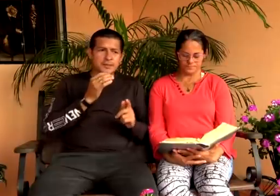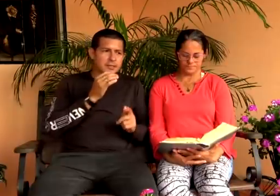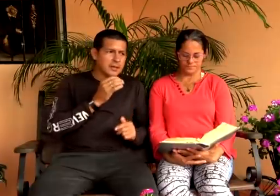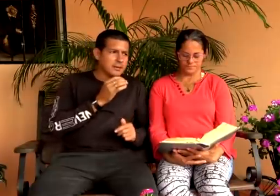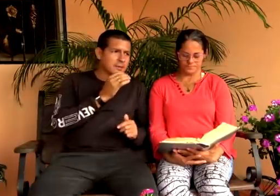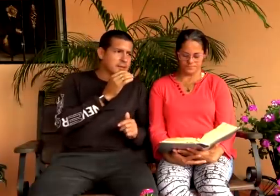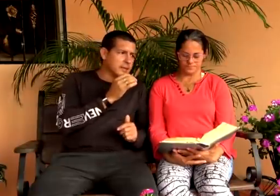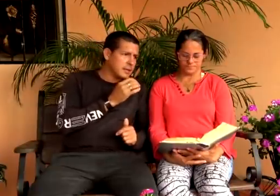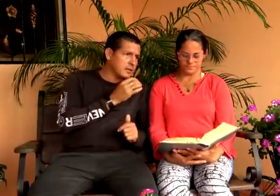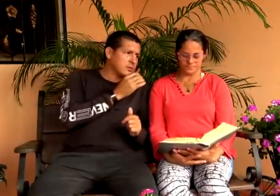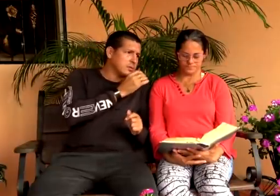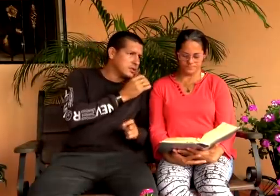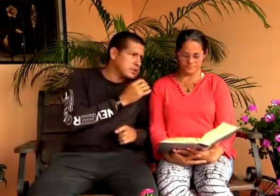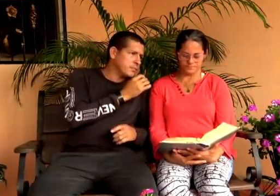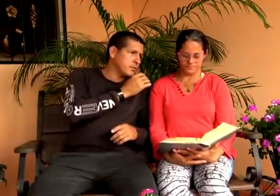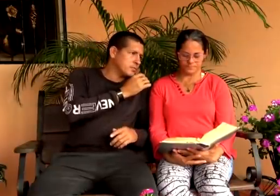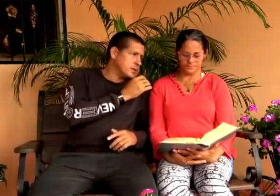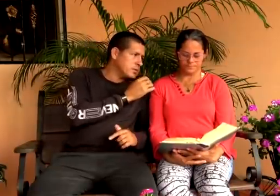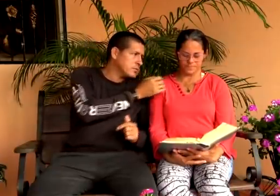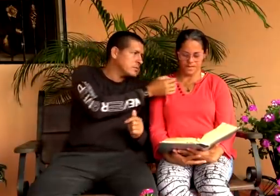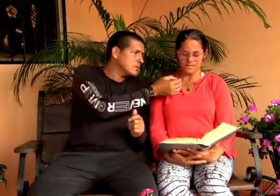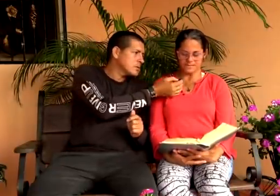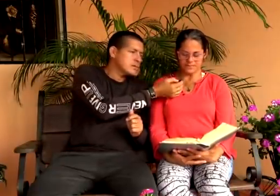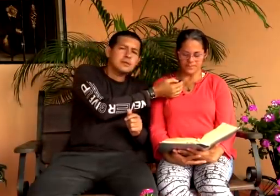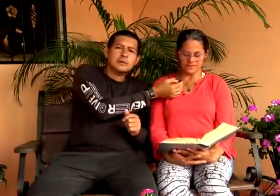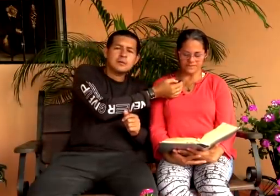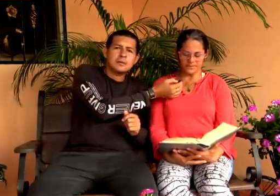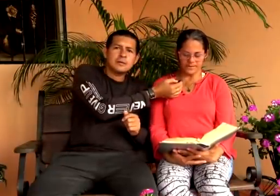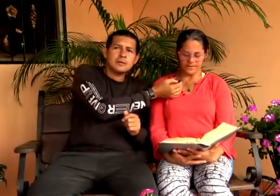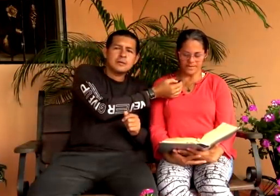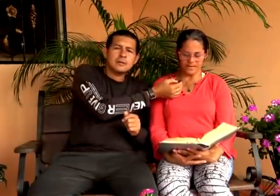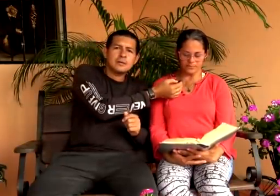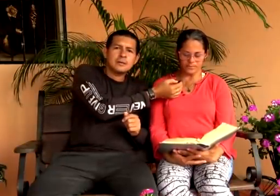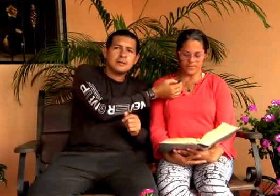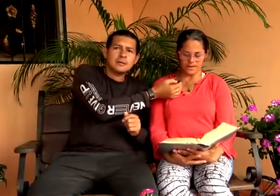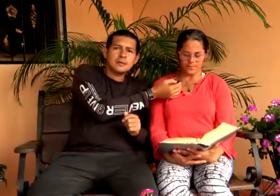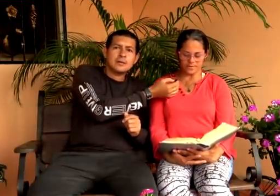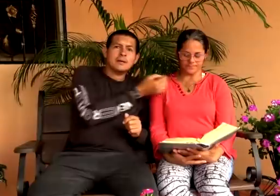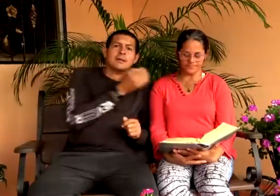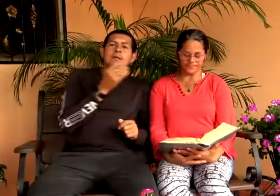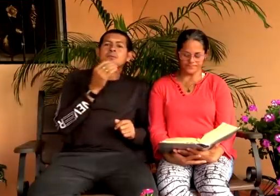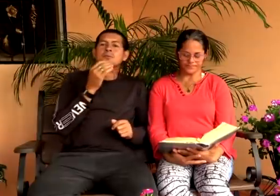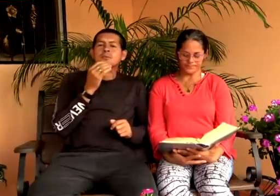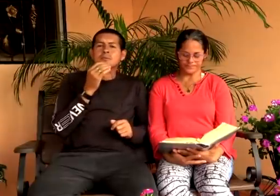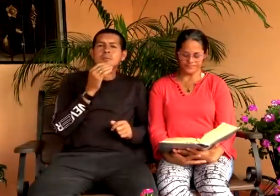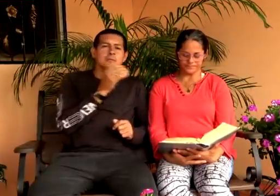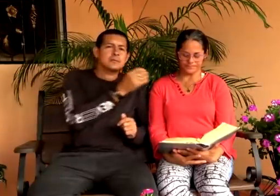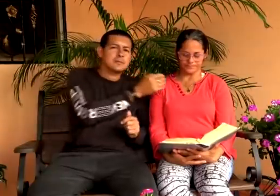Ustedes serán verdaderos discípulos míos. Si perseveran en mi palabra.